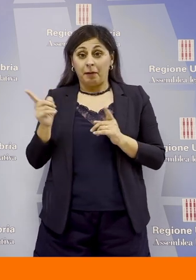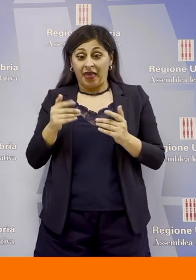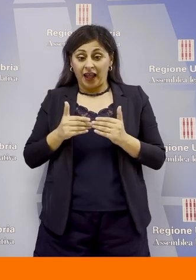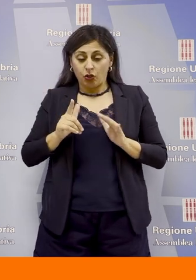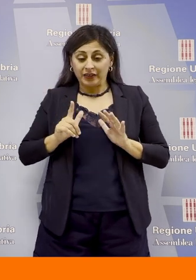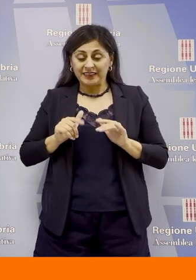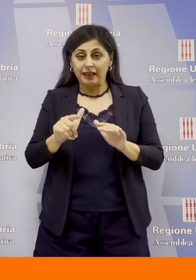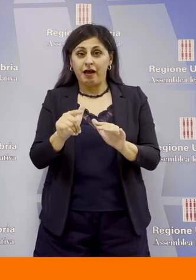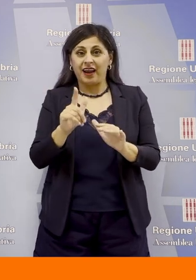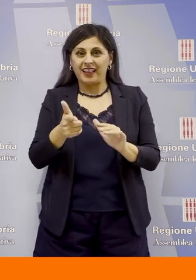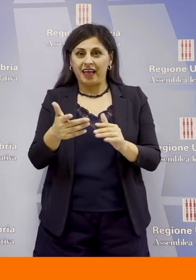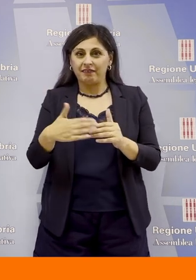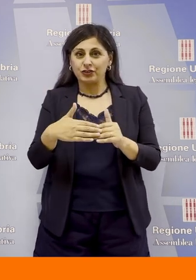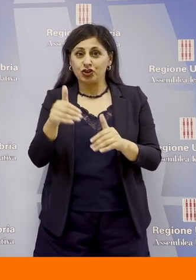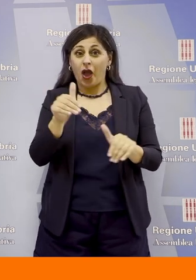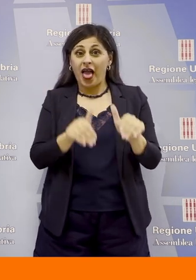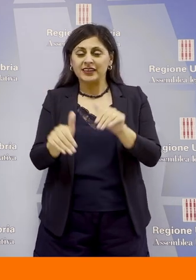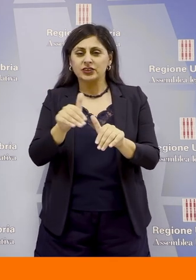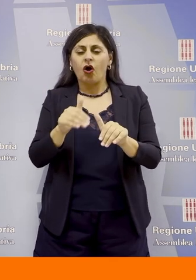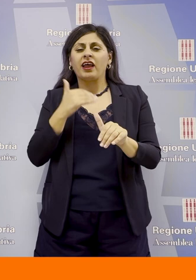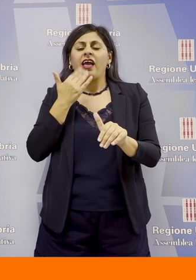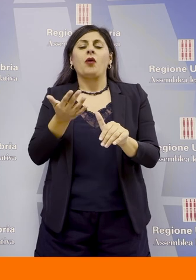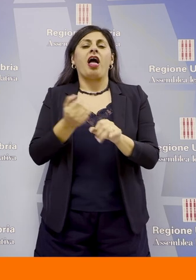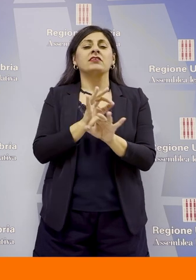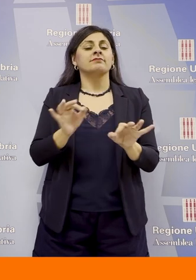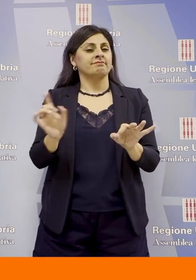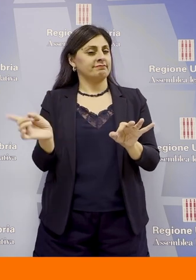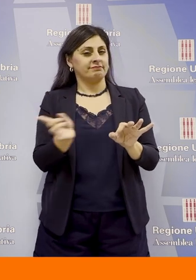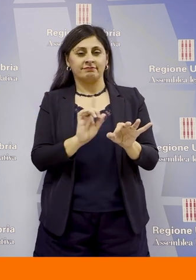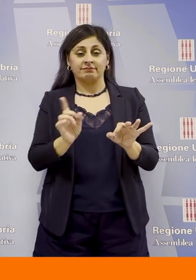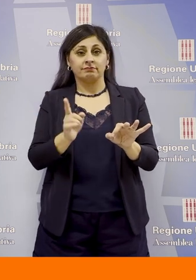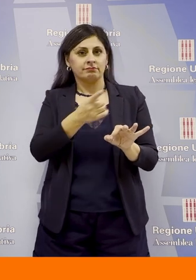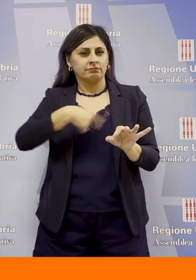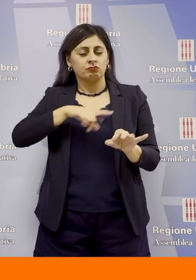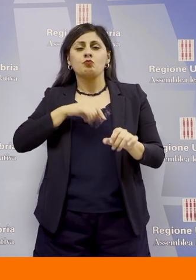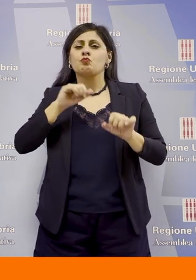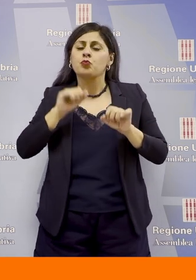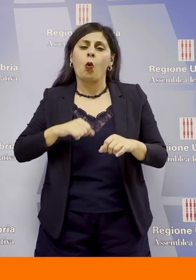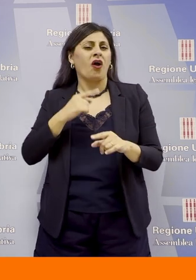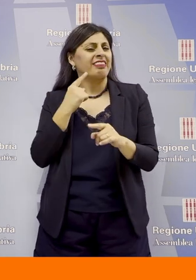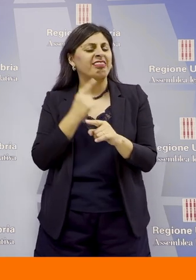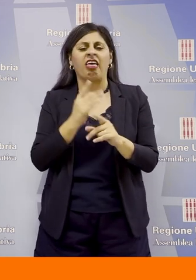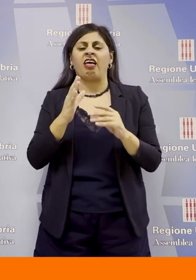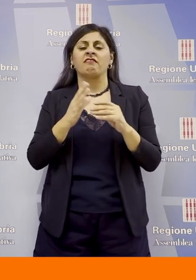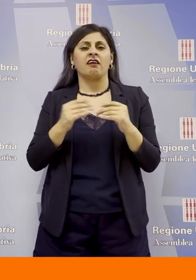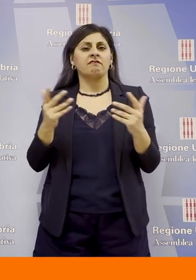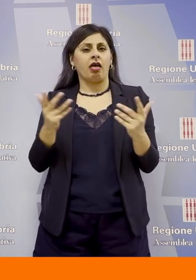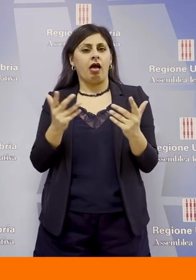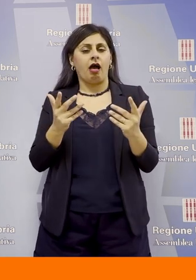settimane che ci separano dalle elezioni. Quello che però possiamo, anzi dobbiamo fare, è riapprovarci